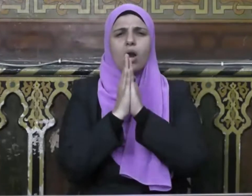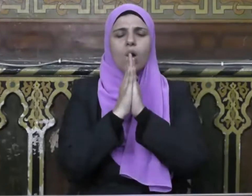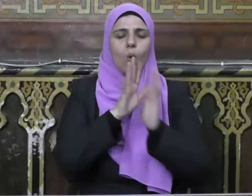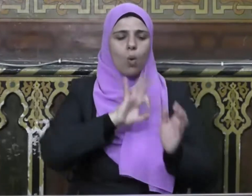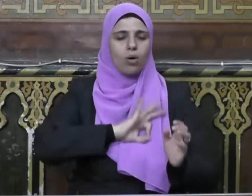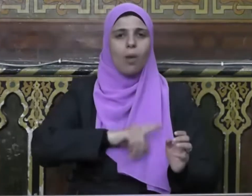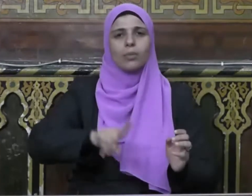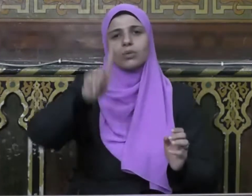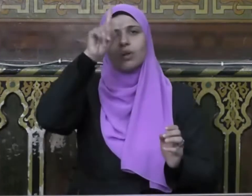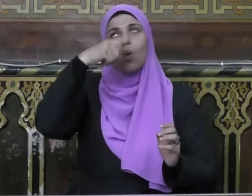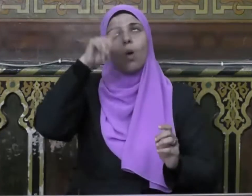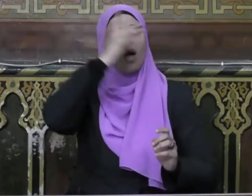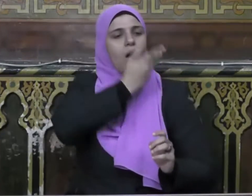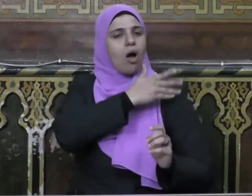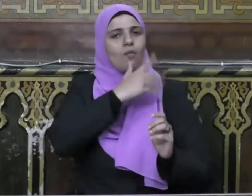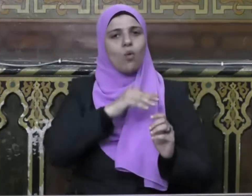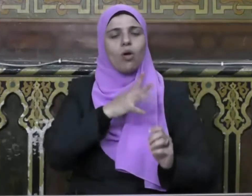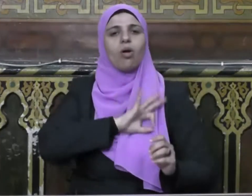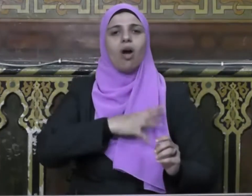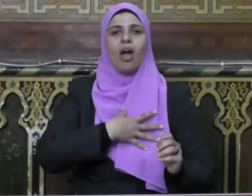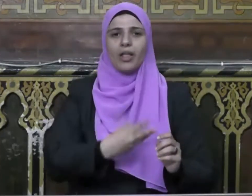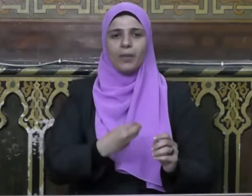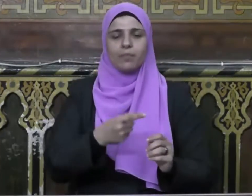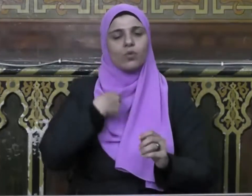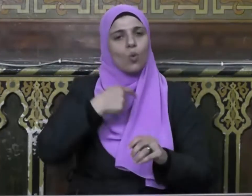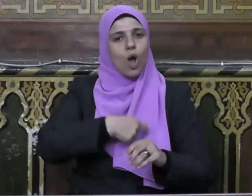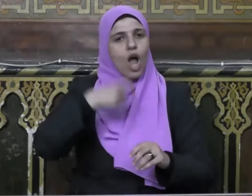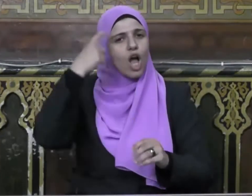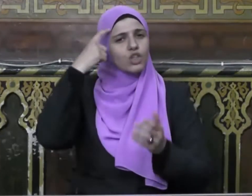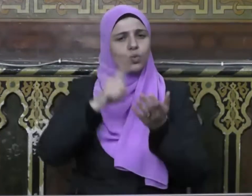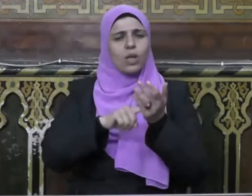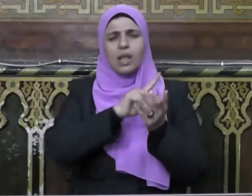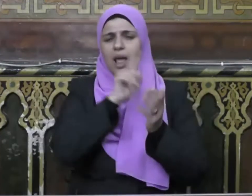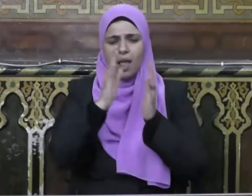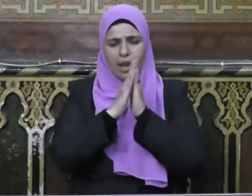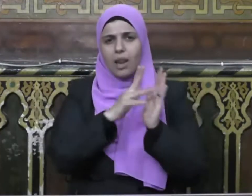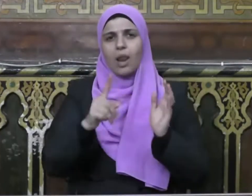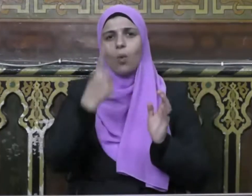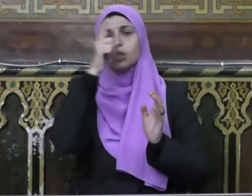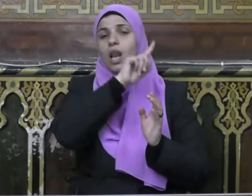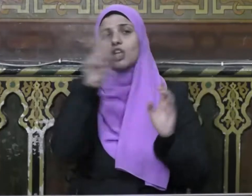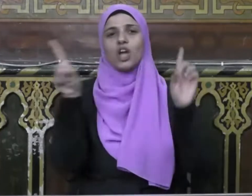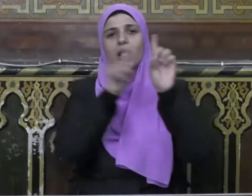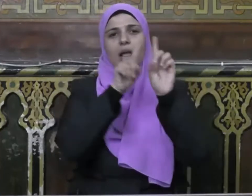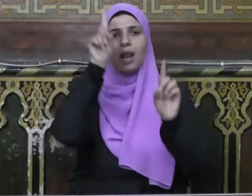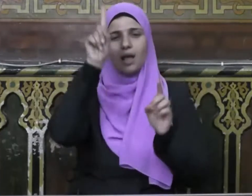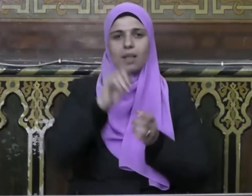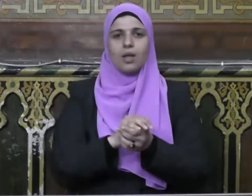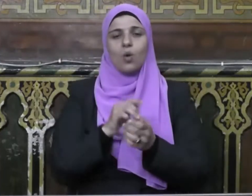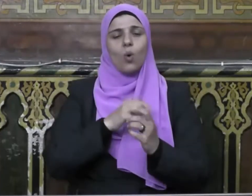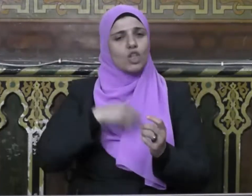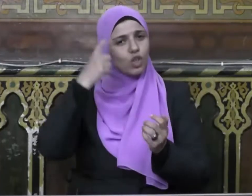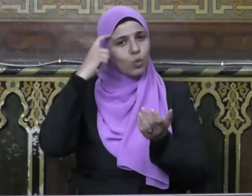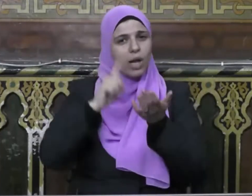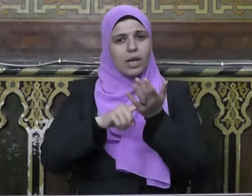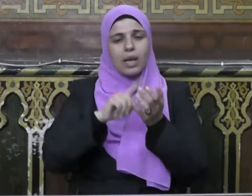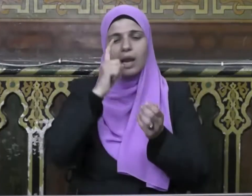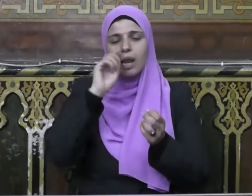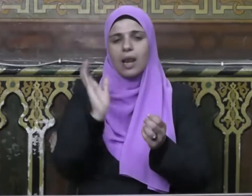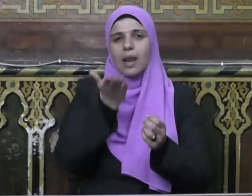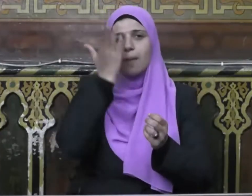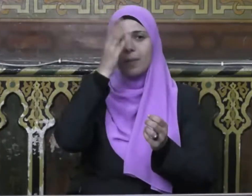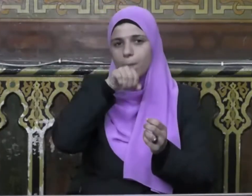رحمة الله والله غفور رحيم وأشهد أن لا إله إلا الله وحده لا شريك له